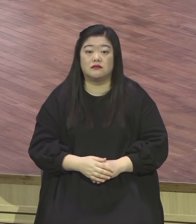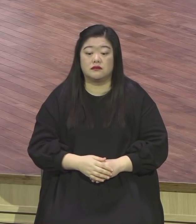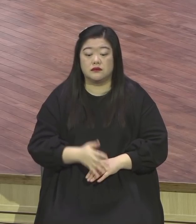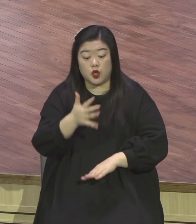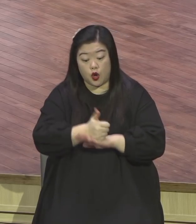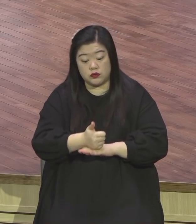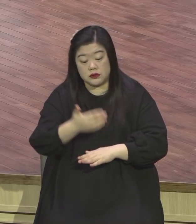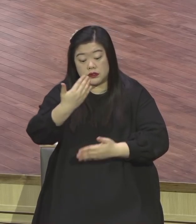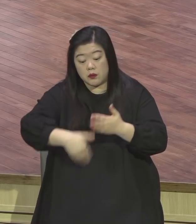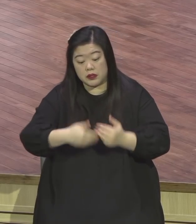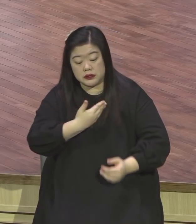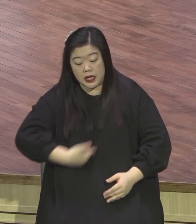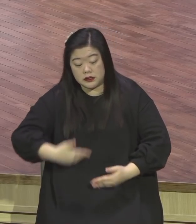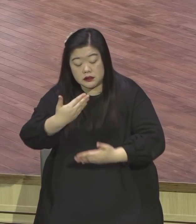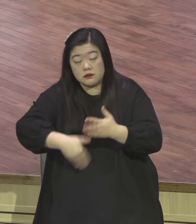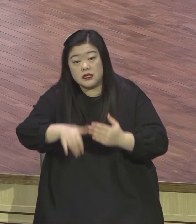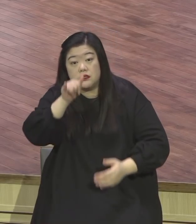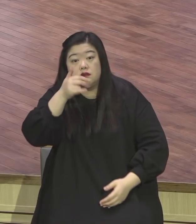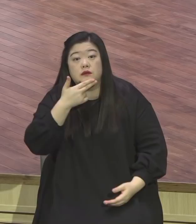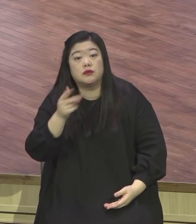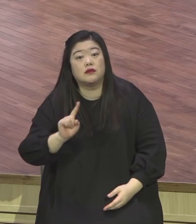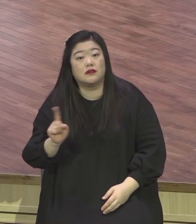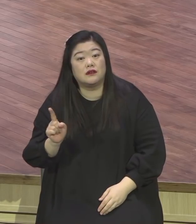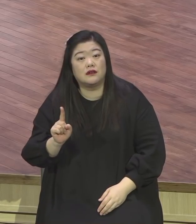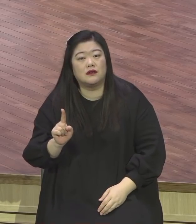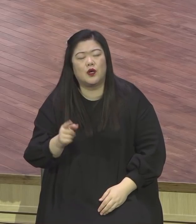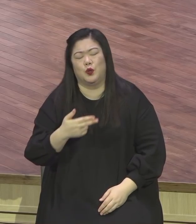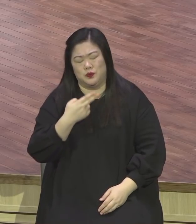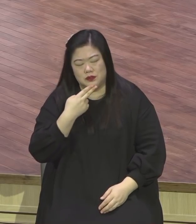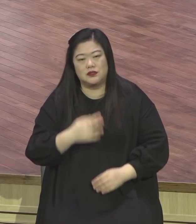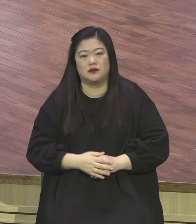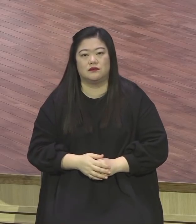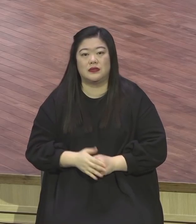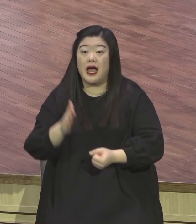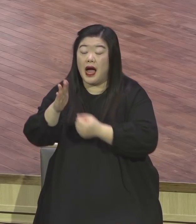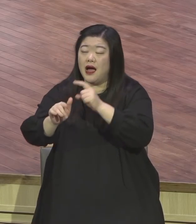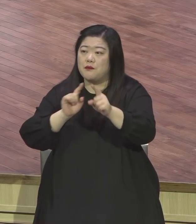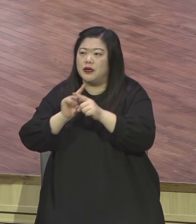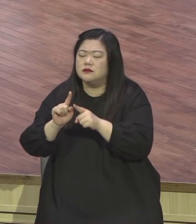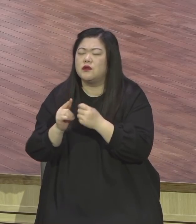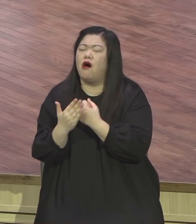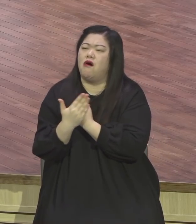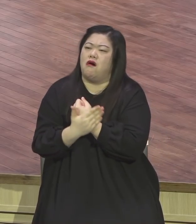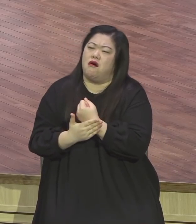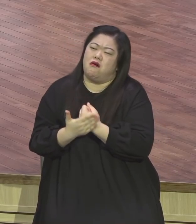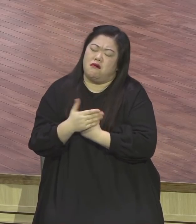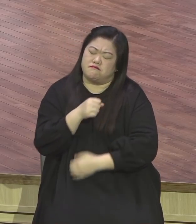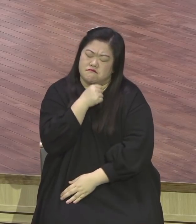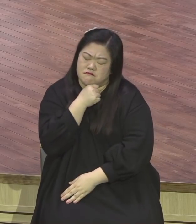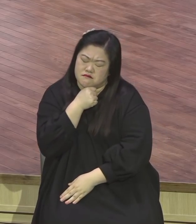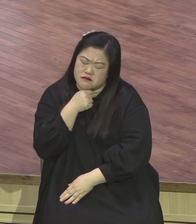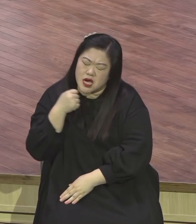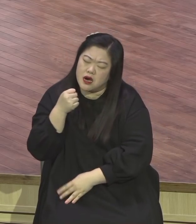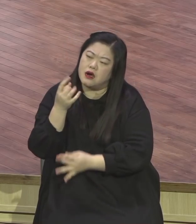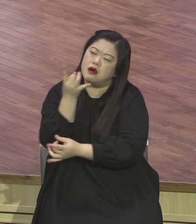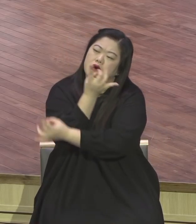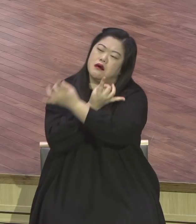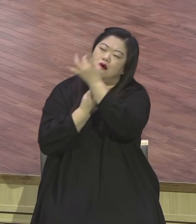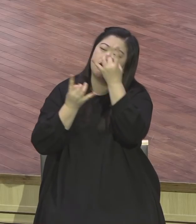주로 말씀을 받고 말씀이 달고 오묘하고 말씀이 성취되는 걸 체험하고 증거 가지면서 정인된 삶을